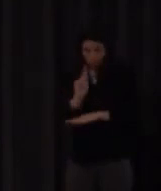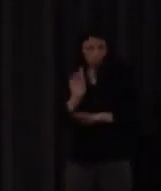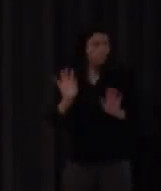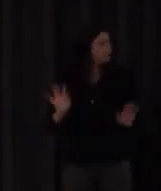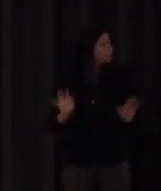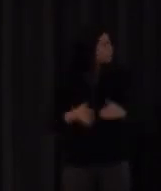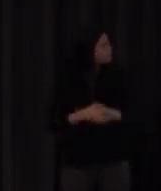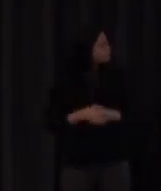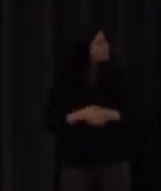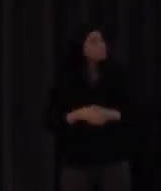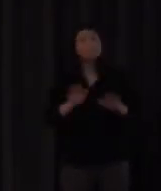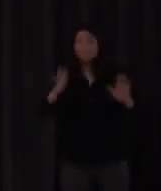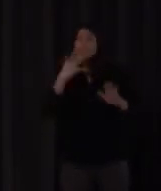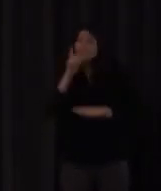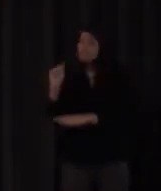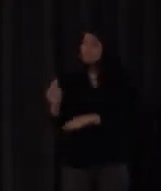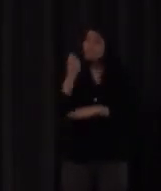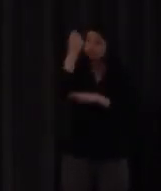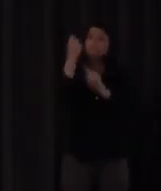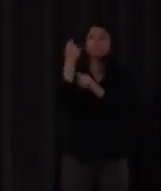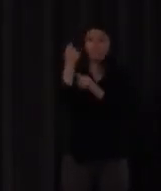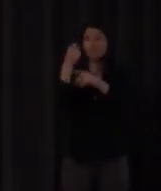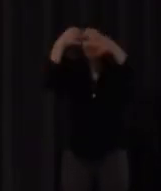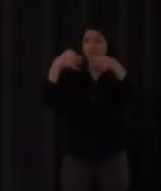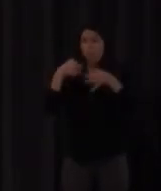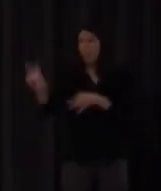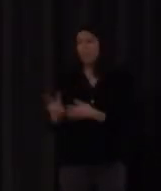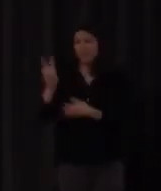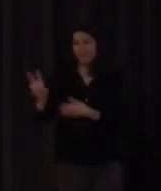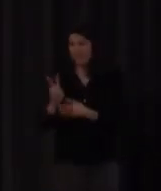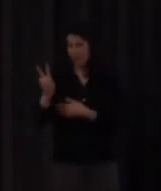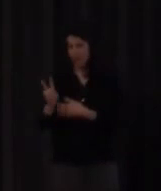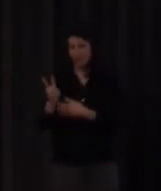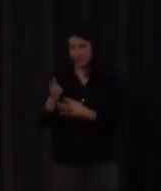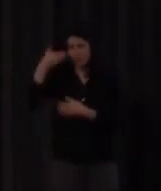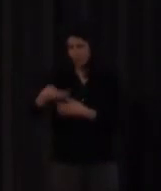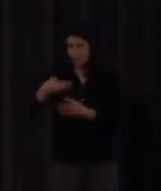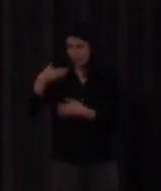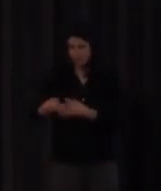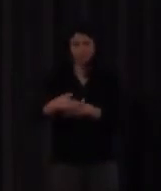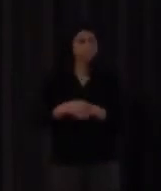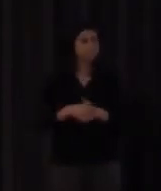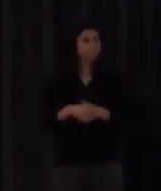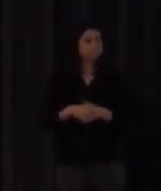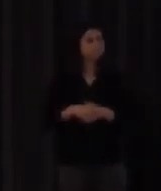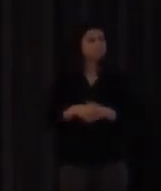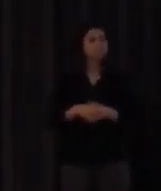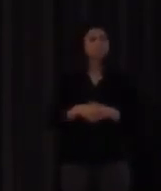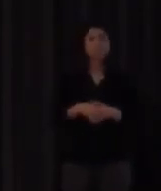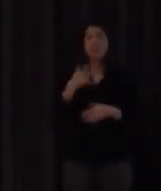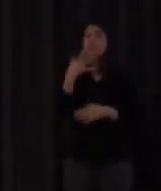no cabe duda de que sería una ventaja inmensa poder fijar estos signos por medio de